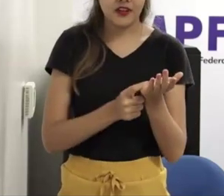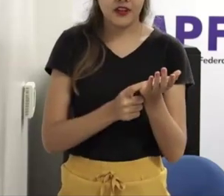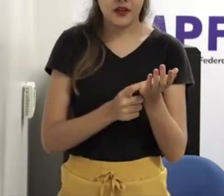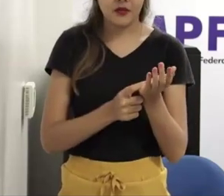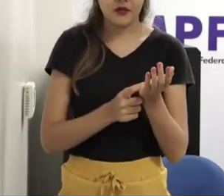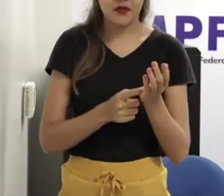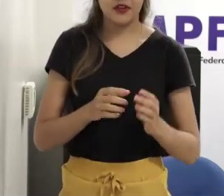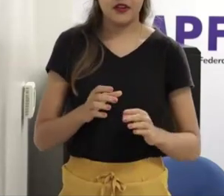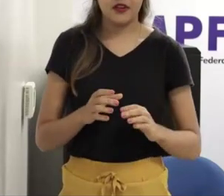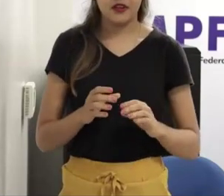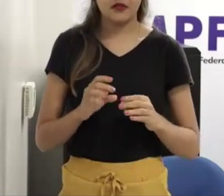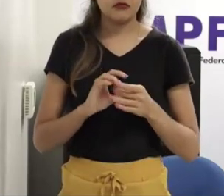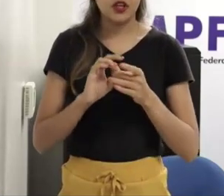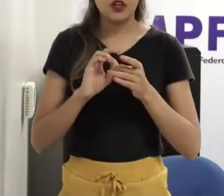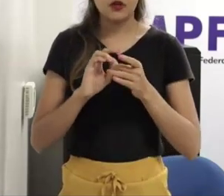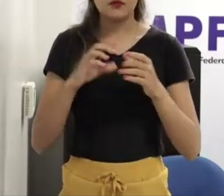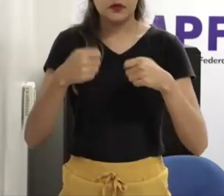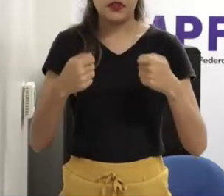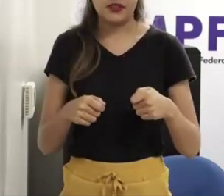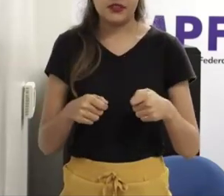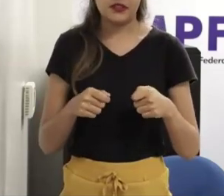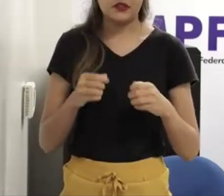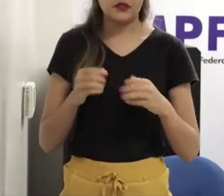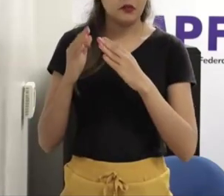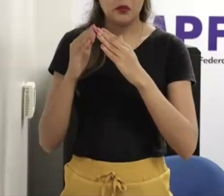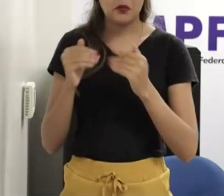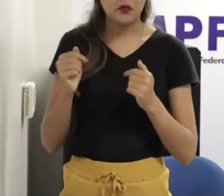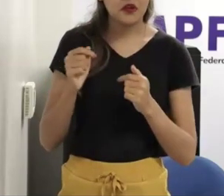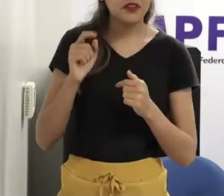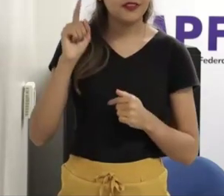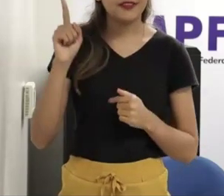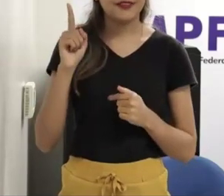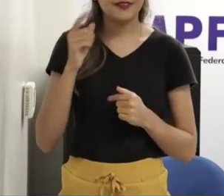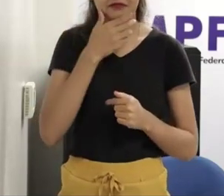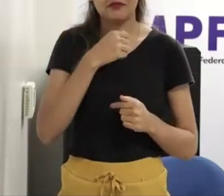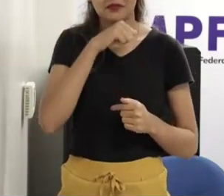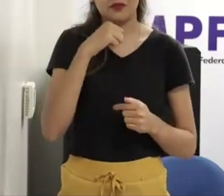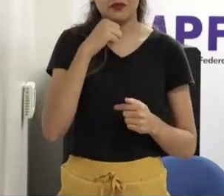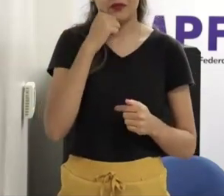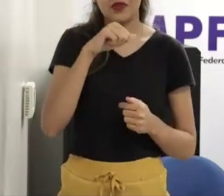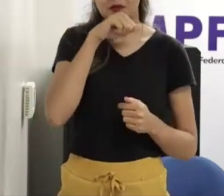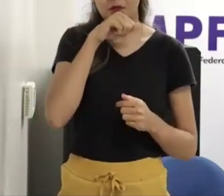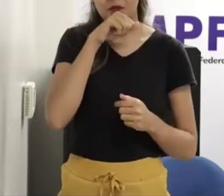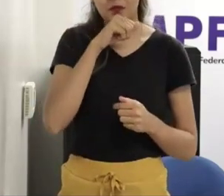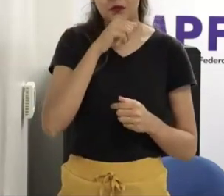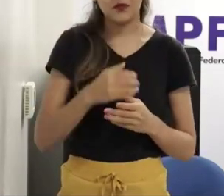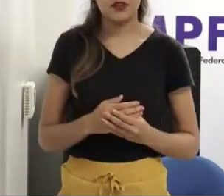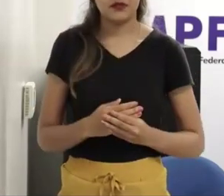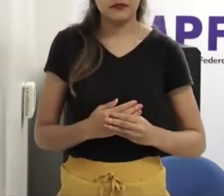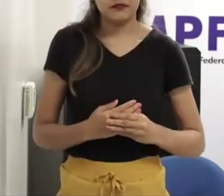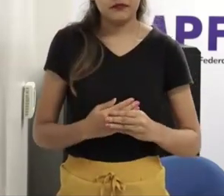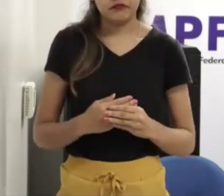Kids, né, e isso é uma coisa que tem que ser divulgado, e divulga-se como? De certo modo,